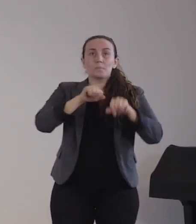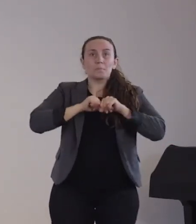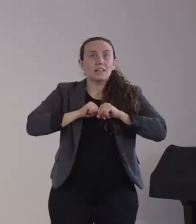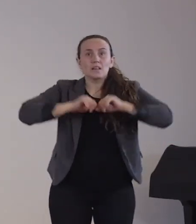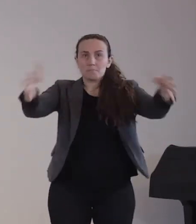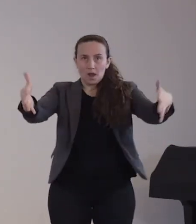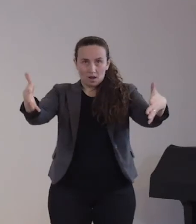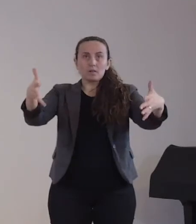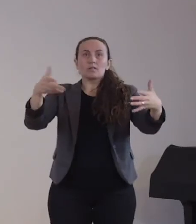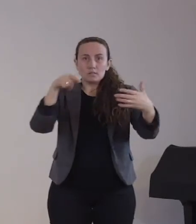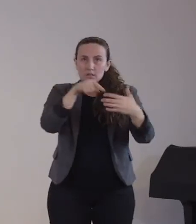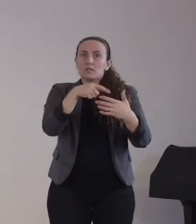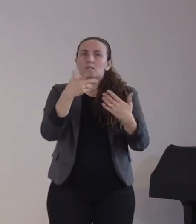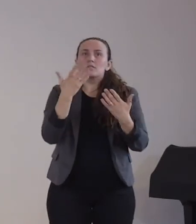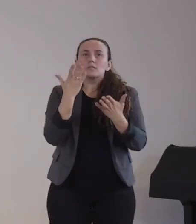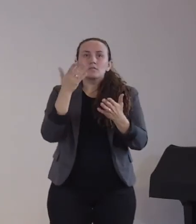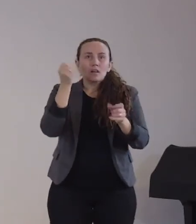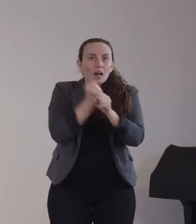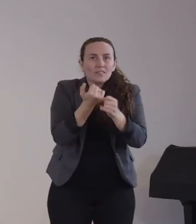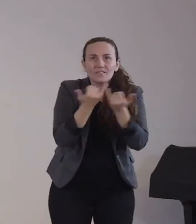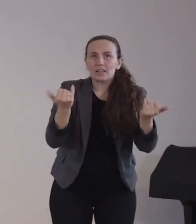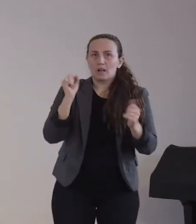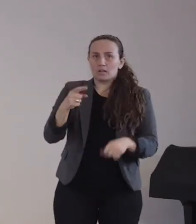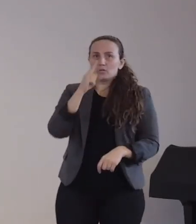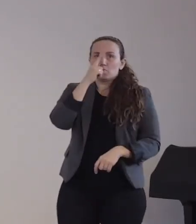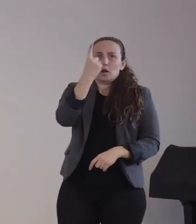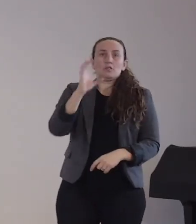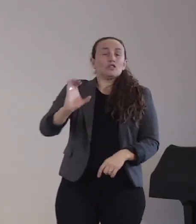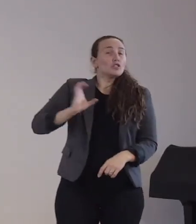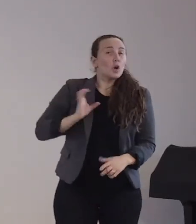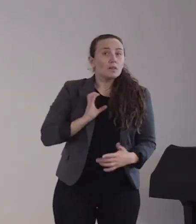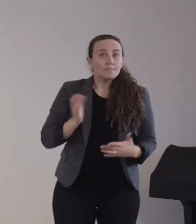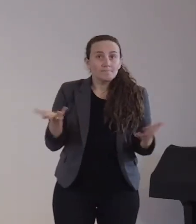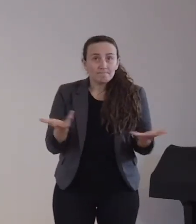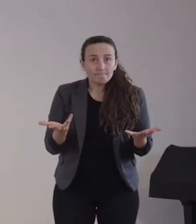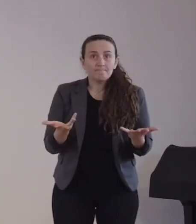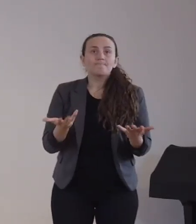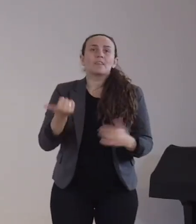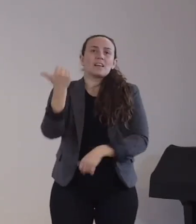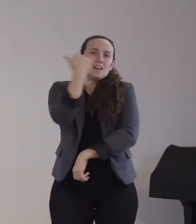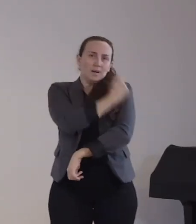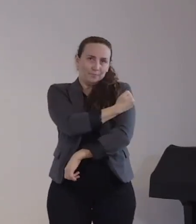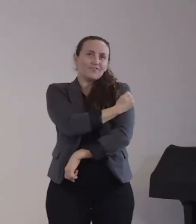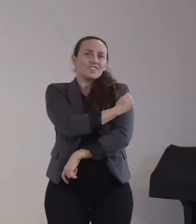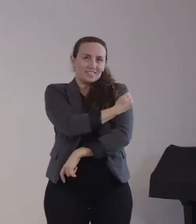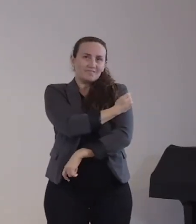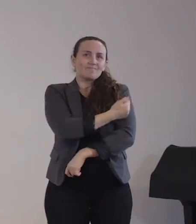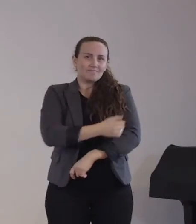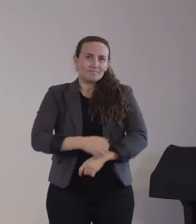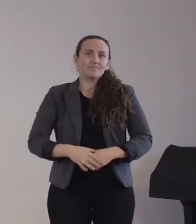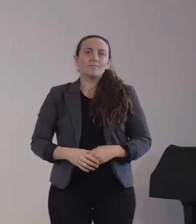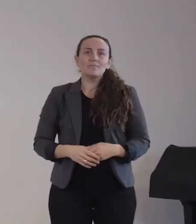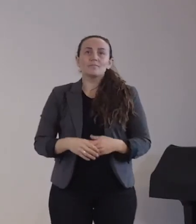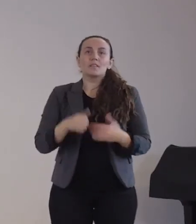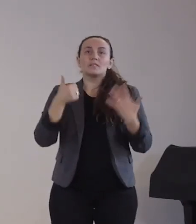erfreulicherweise seit dem 26.12.2020 in Deutschland